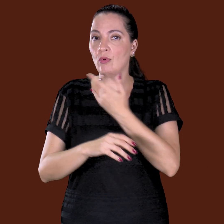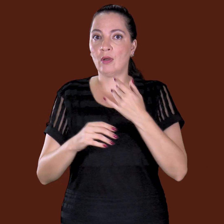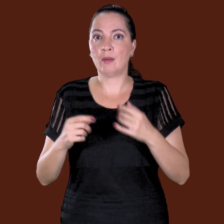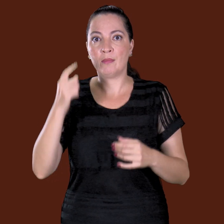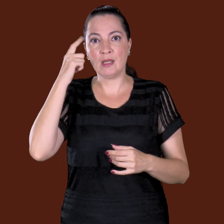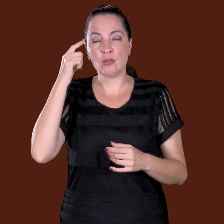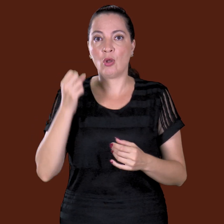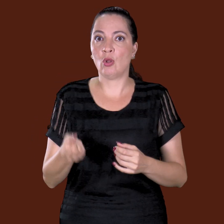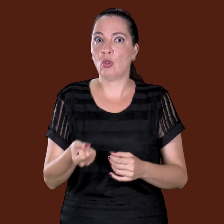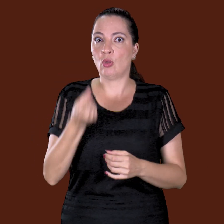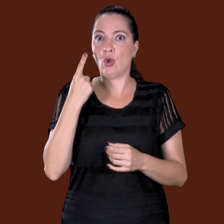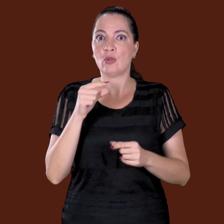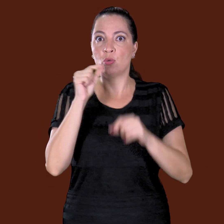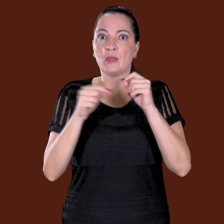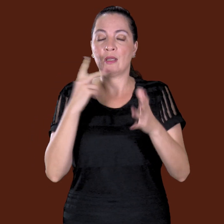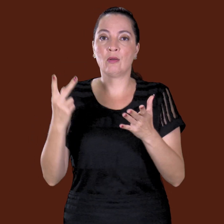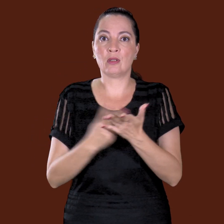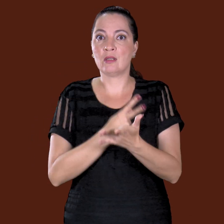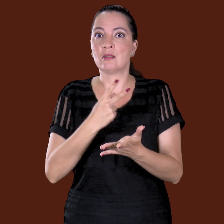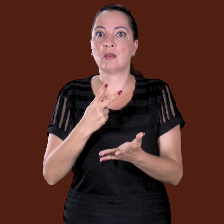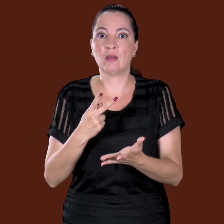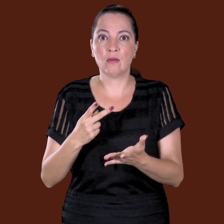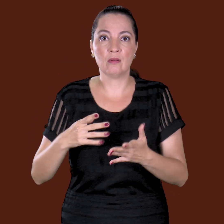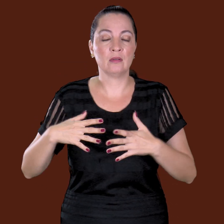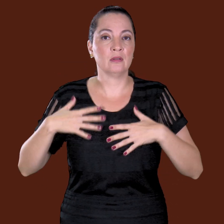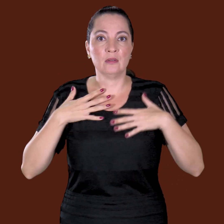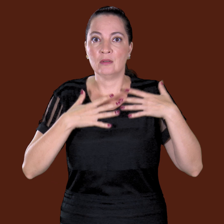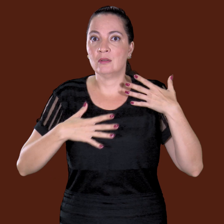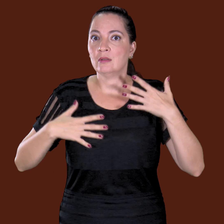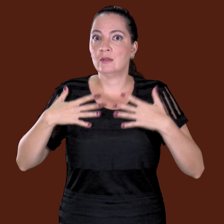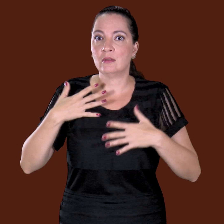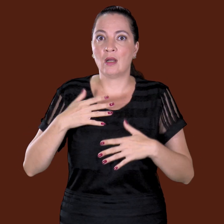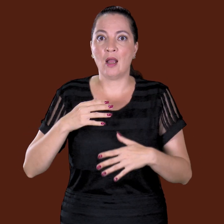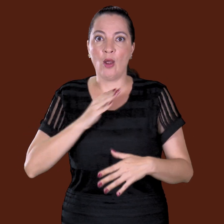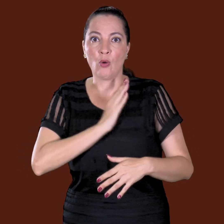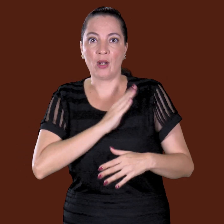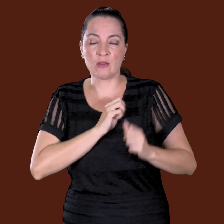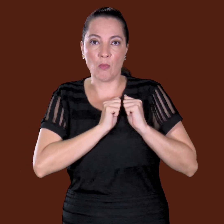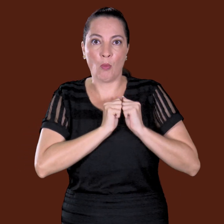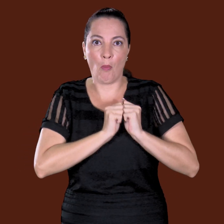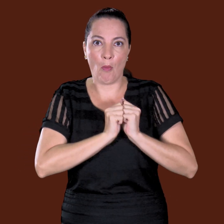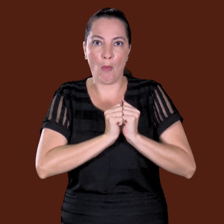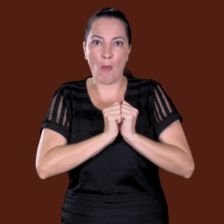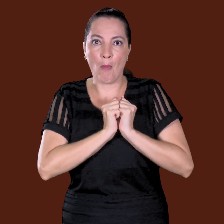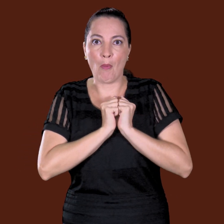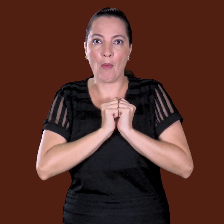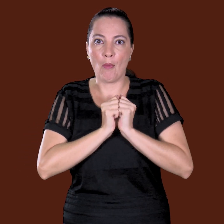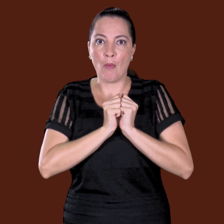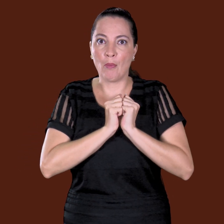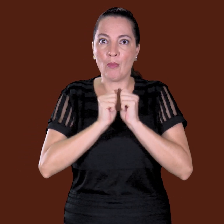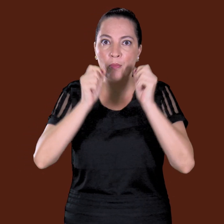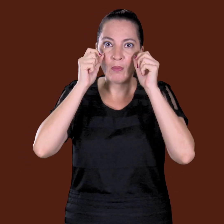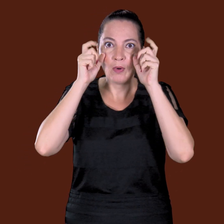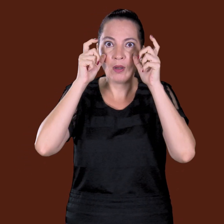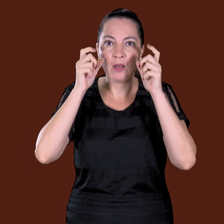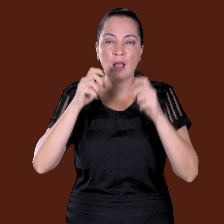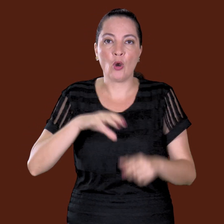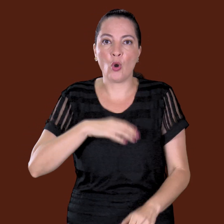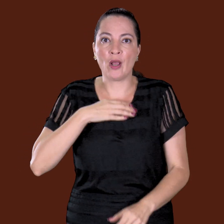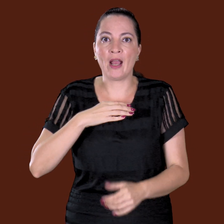Puta que pariu! O que que aconteceu? Como assim, sabia? E ficou assim, coração acelerado, pupila... E ele não teve coragem de